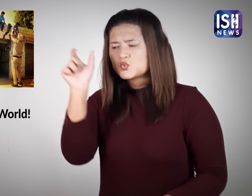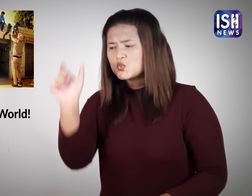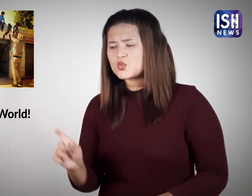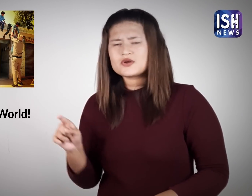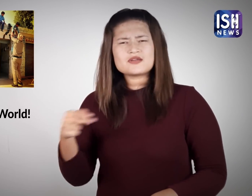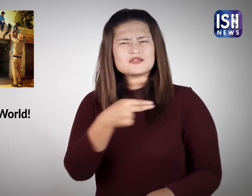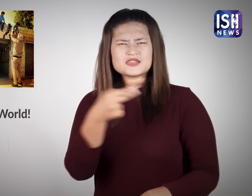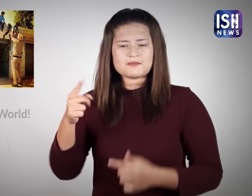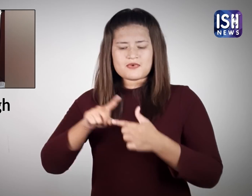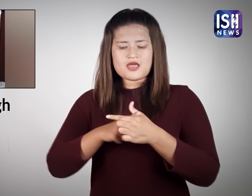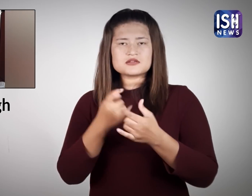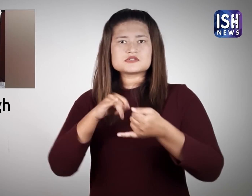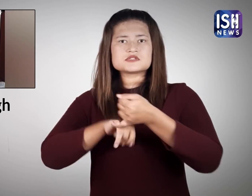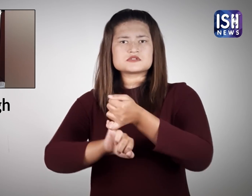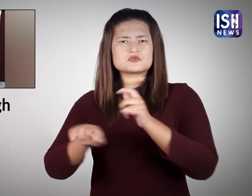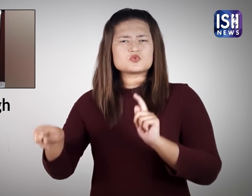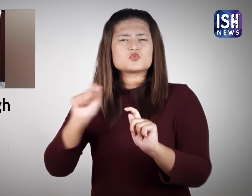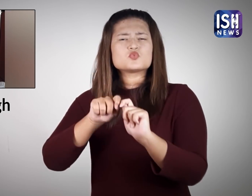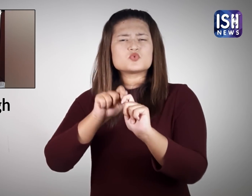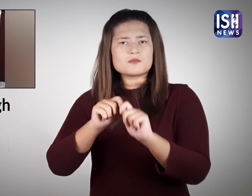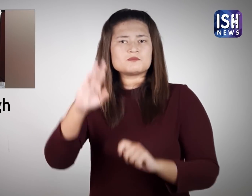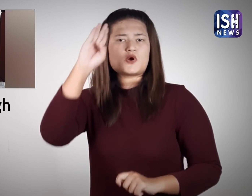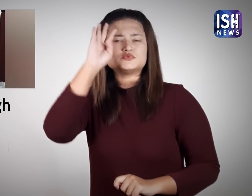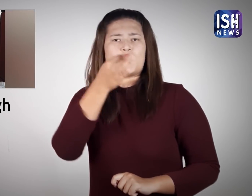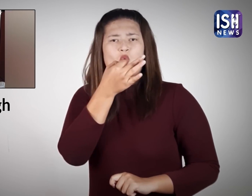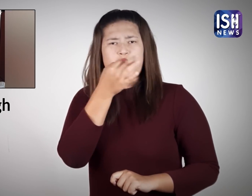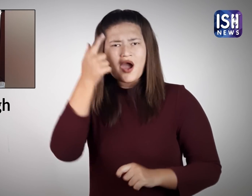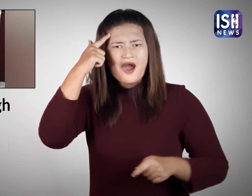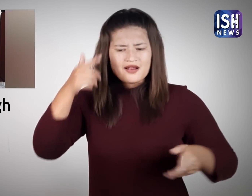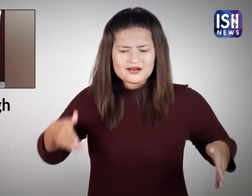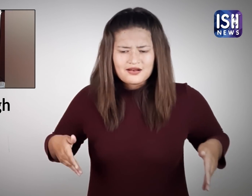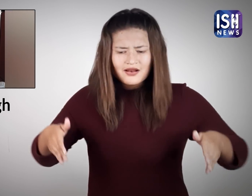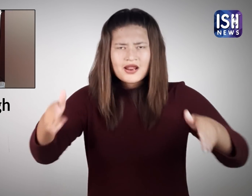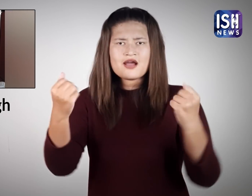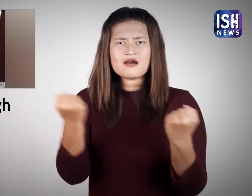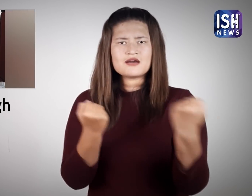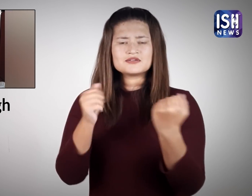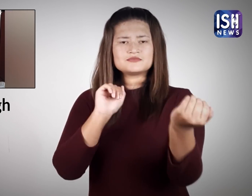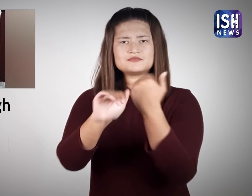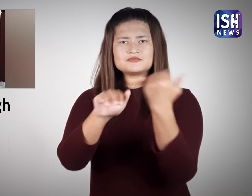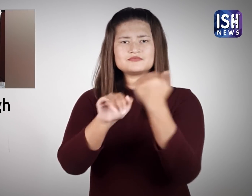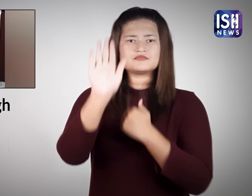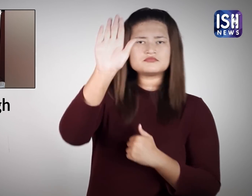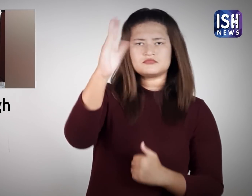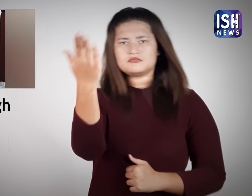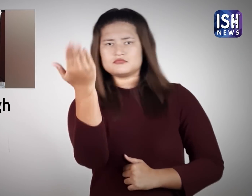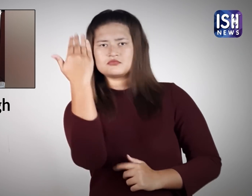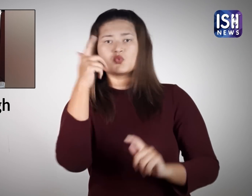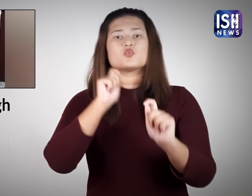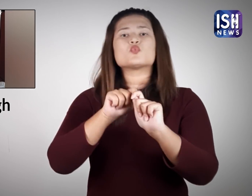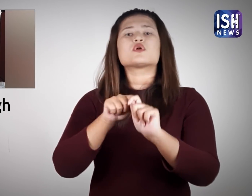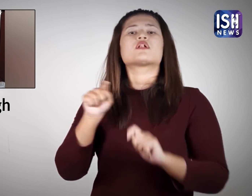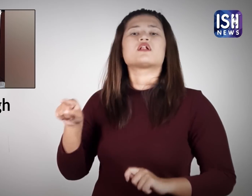एक ट्राफिक सिपाई जगदीप सिंग 7 फिट 6 इंच लंबे है